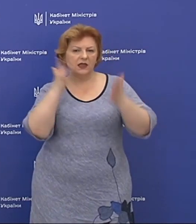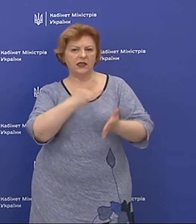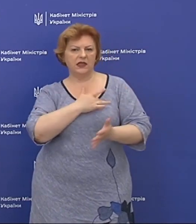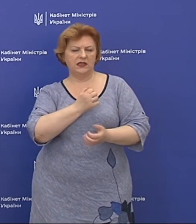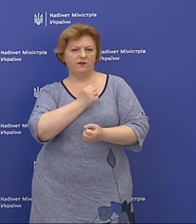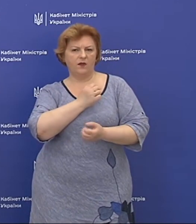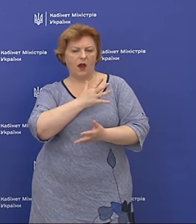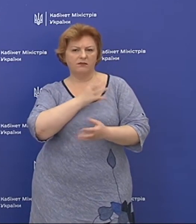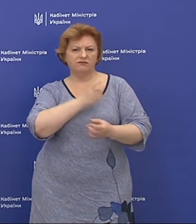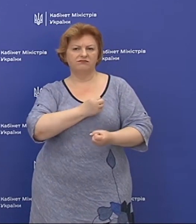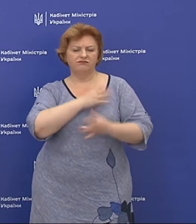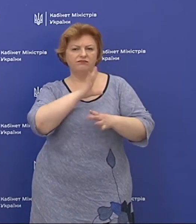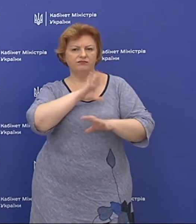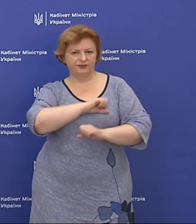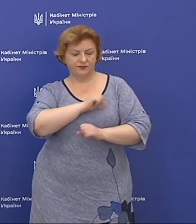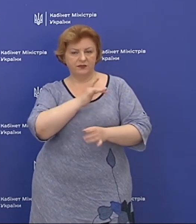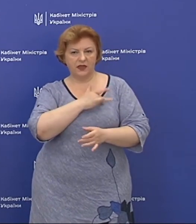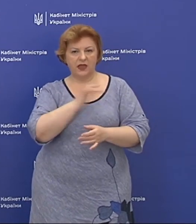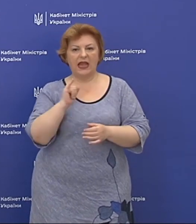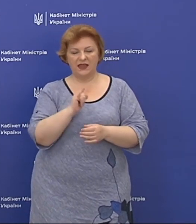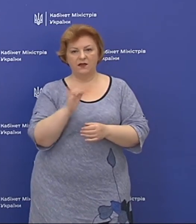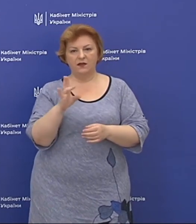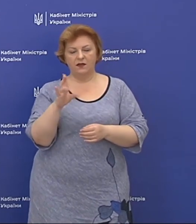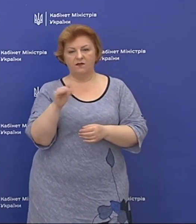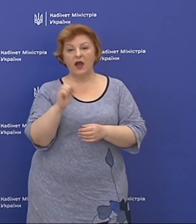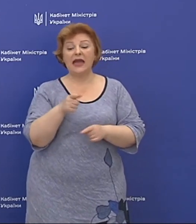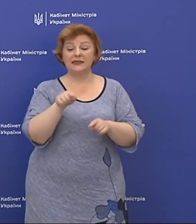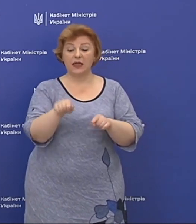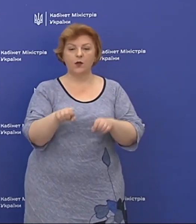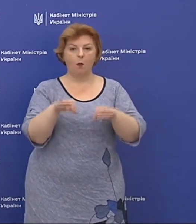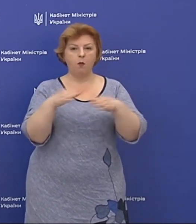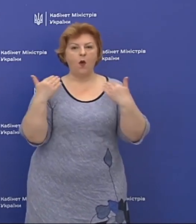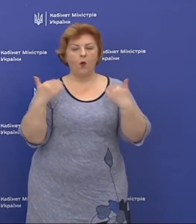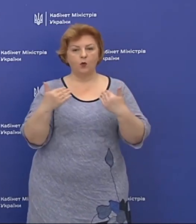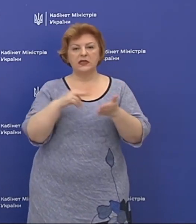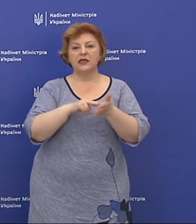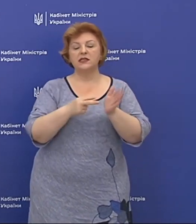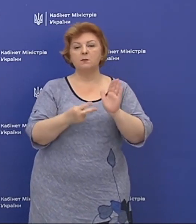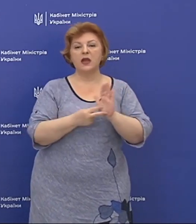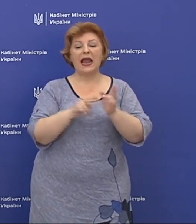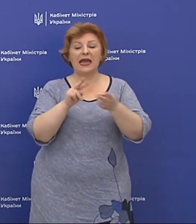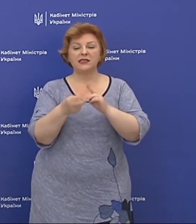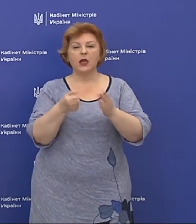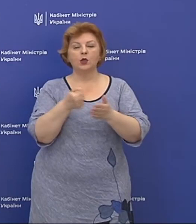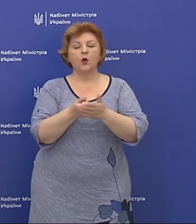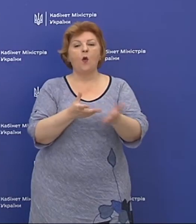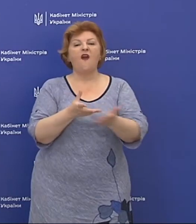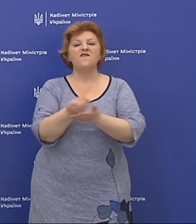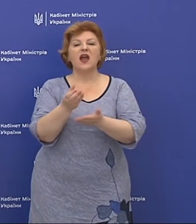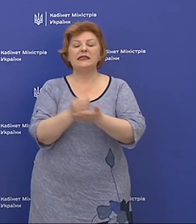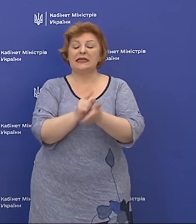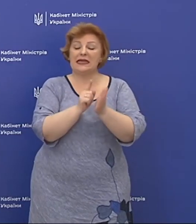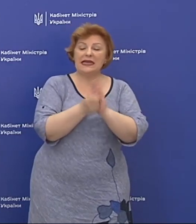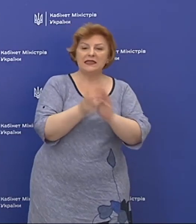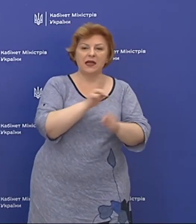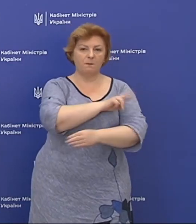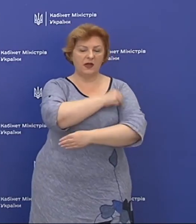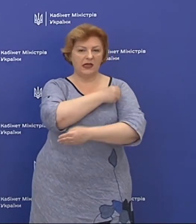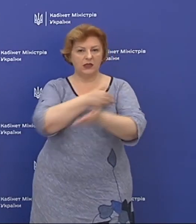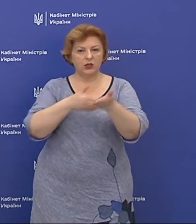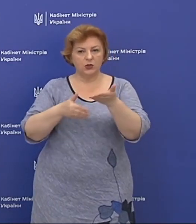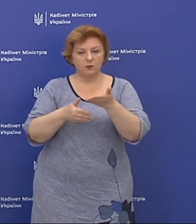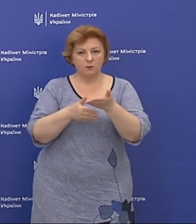міокарду. А також цією постановою вже передбачено зміни до фінансування екстреної медичної